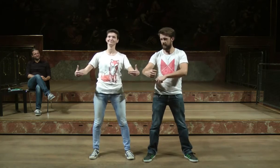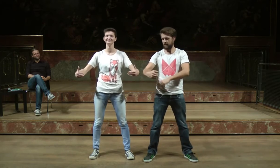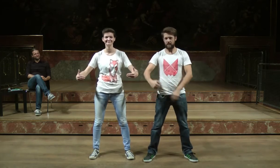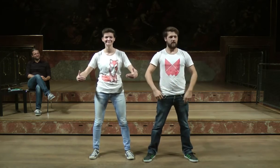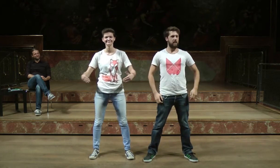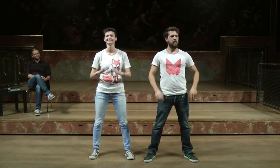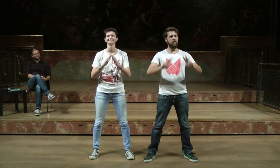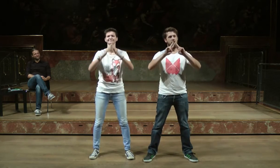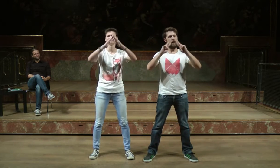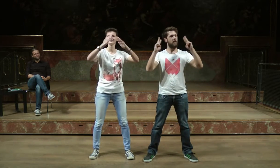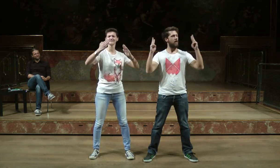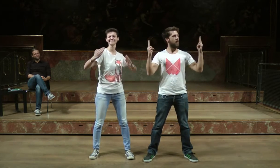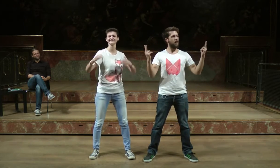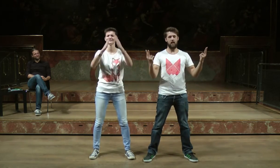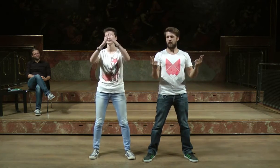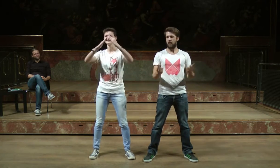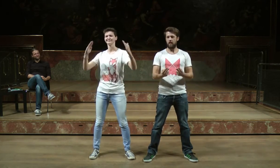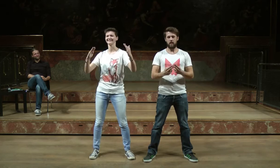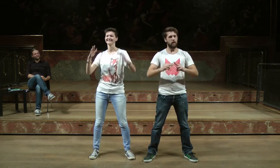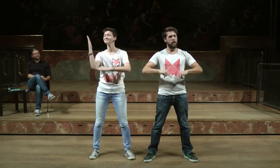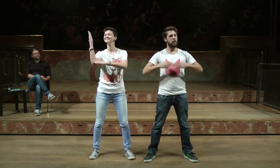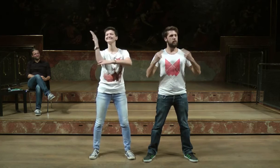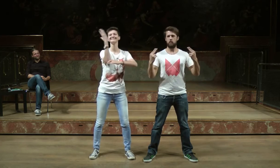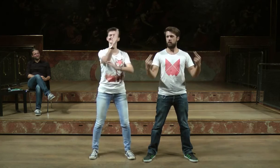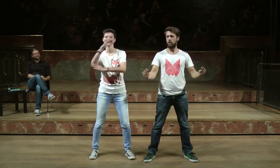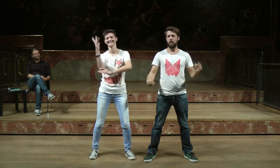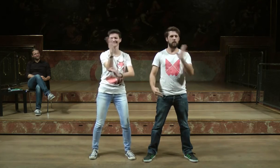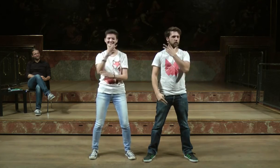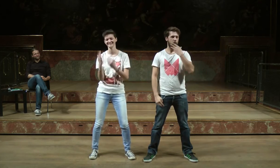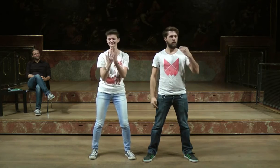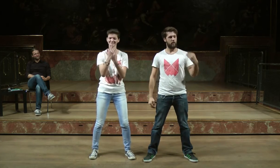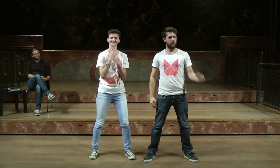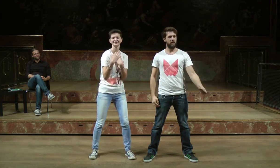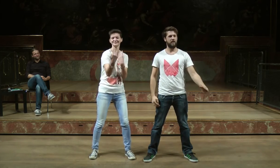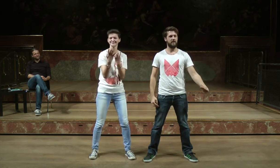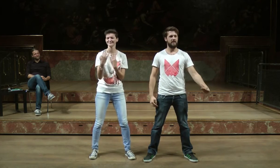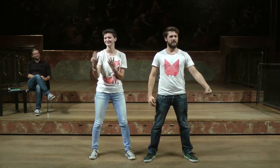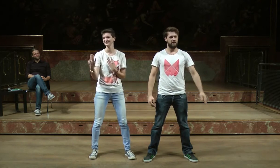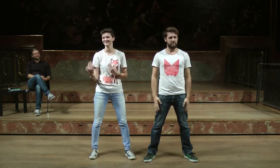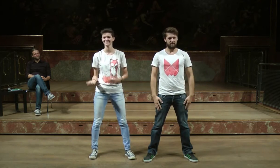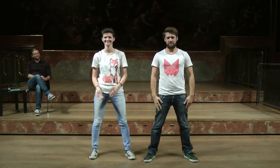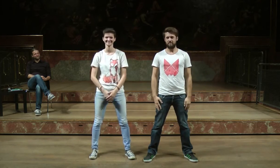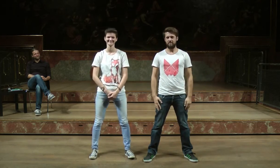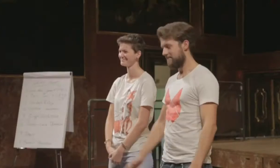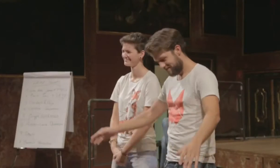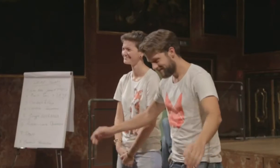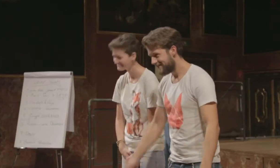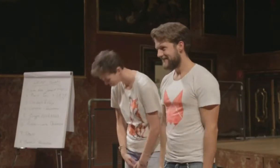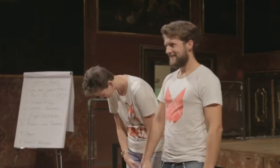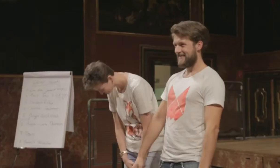und richtig schwer. Die Natur wieder schön. Die Welt mit ihren Bergen, Wiesen und Bäumen so wunderschön.